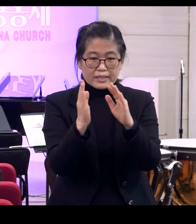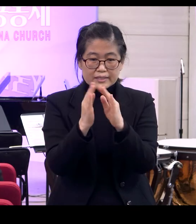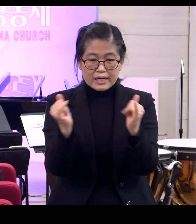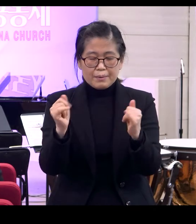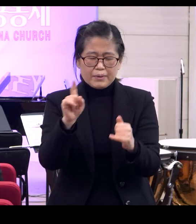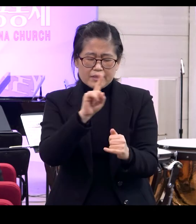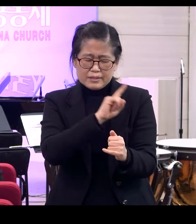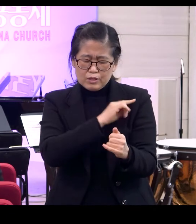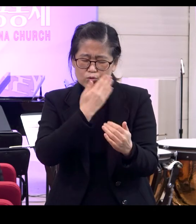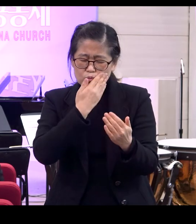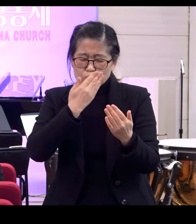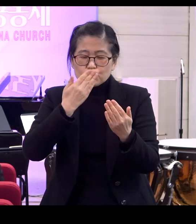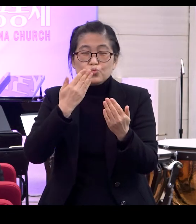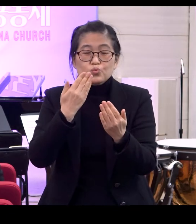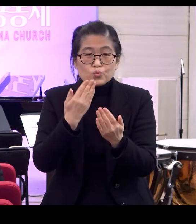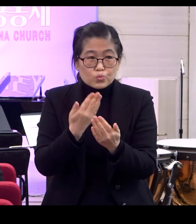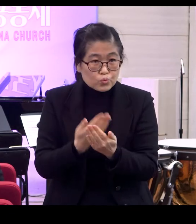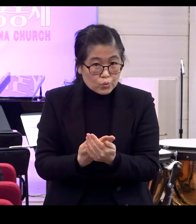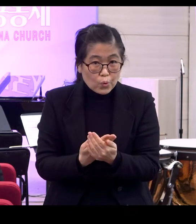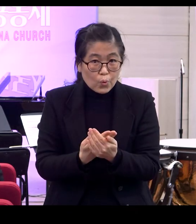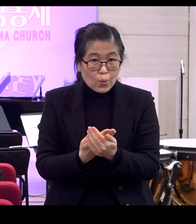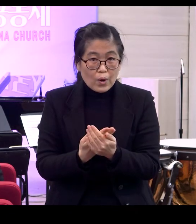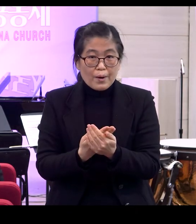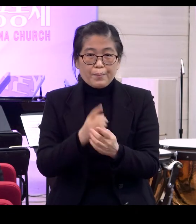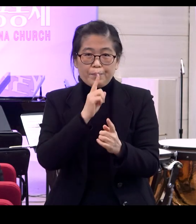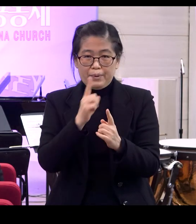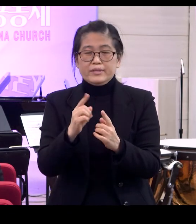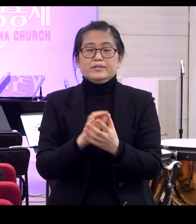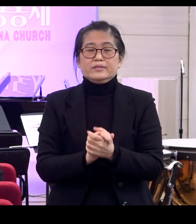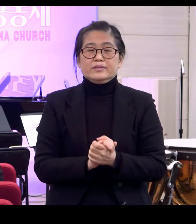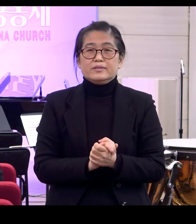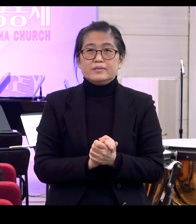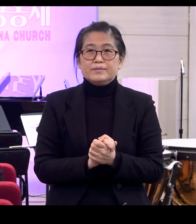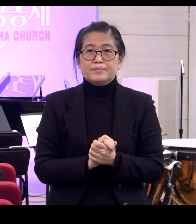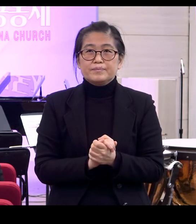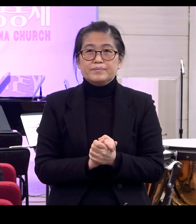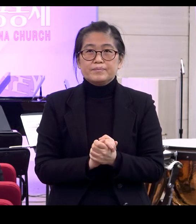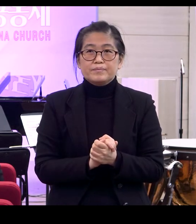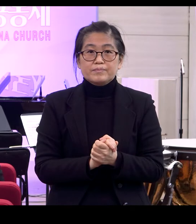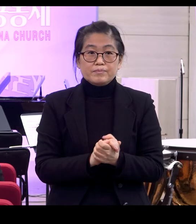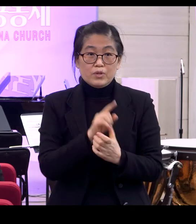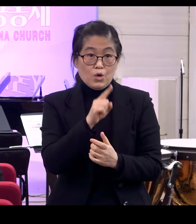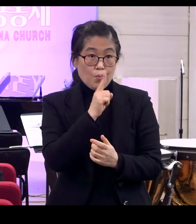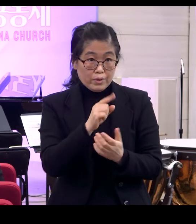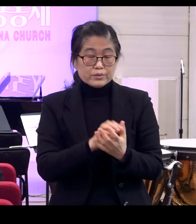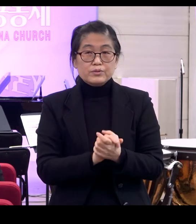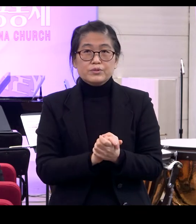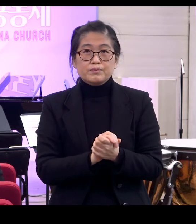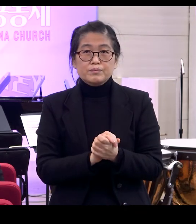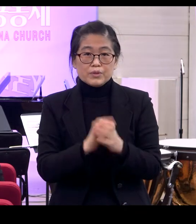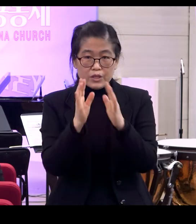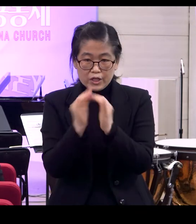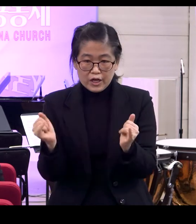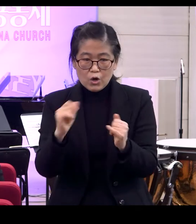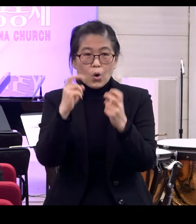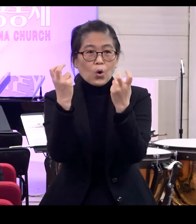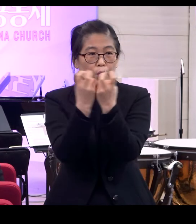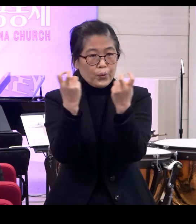가장 중요한 말씀 가운데 하나입니다 왜냐하면 이 말씀은요 인간이 어떻게